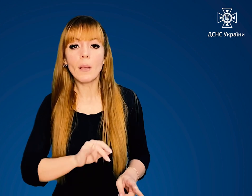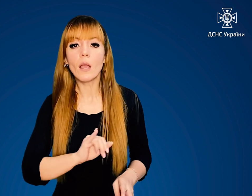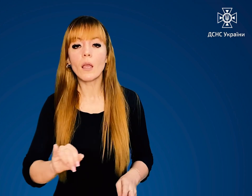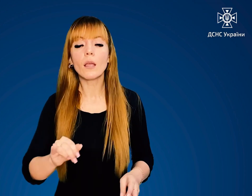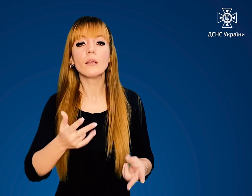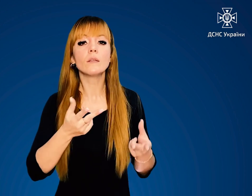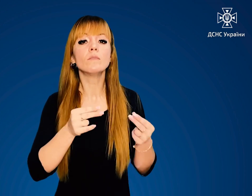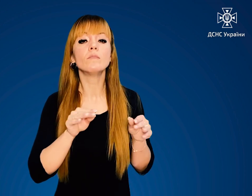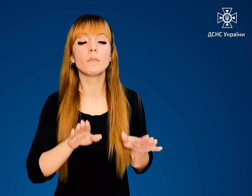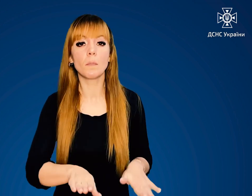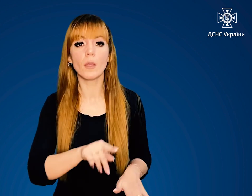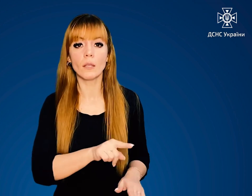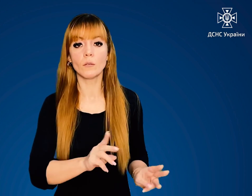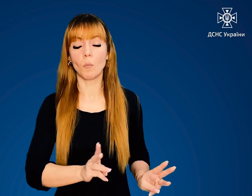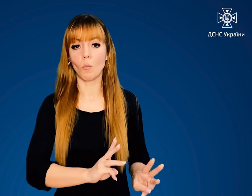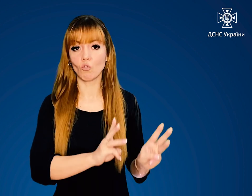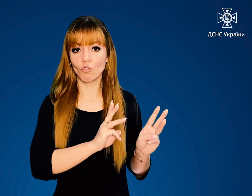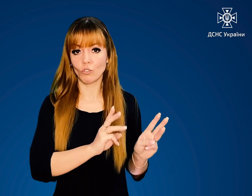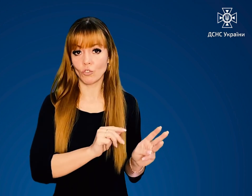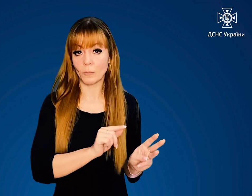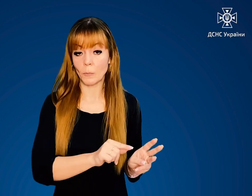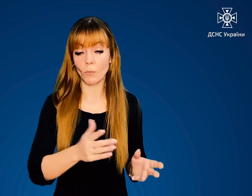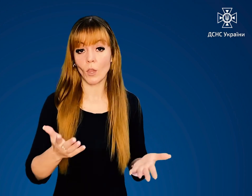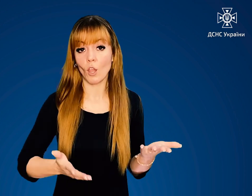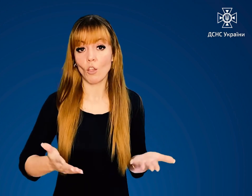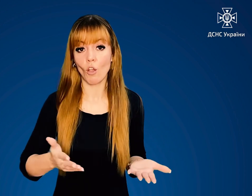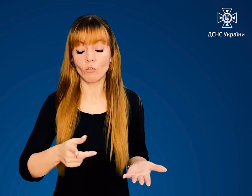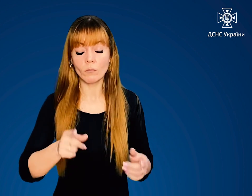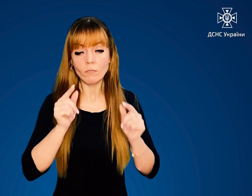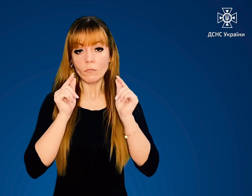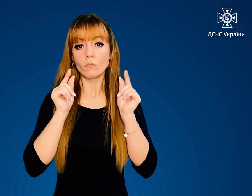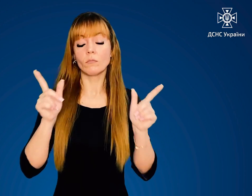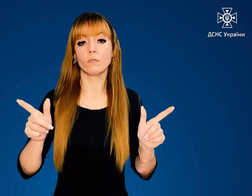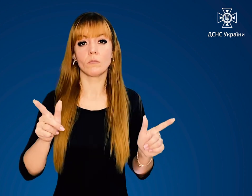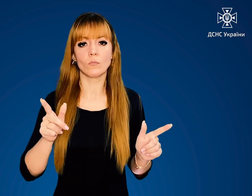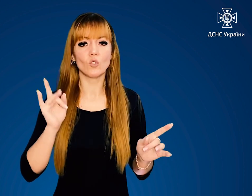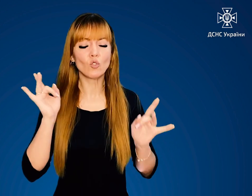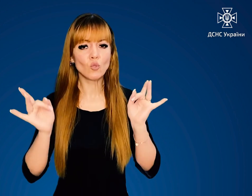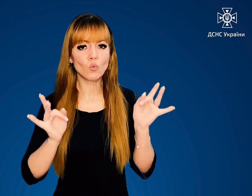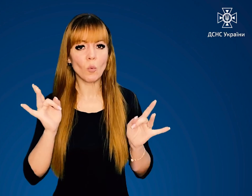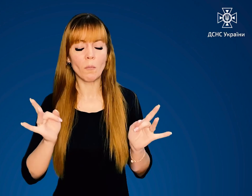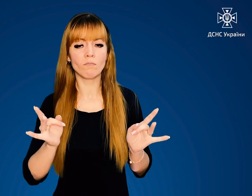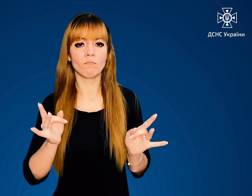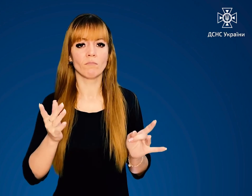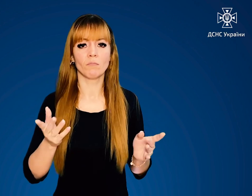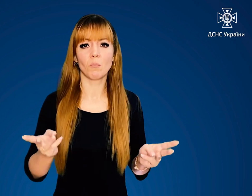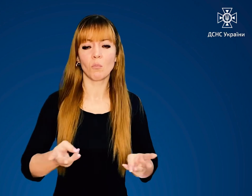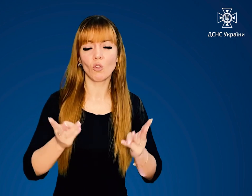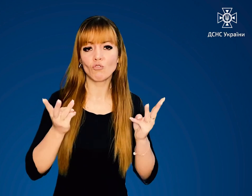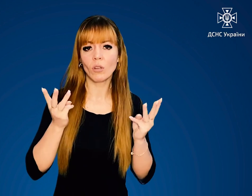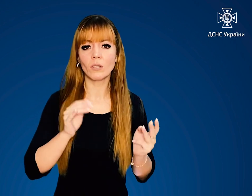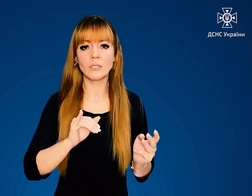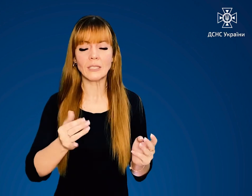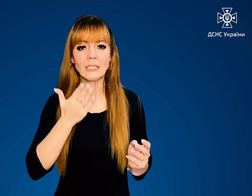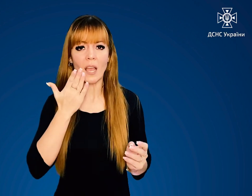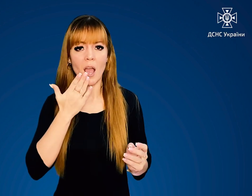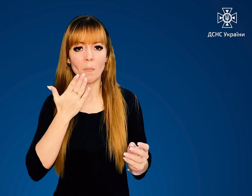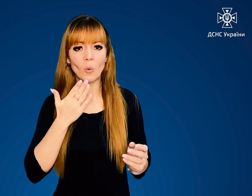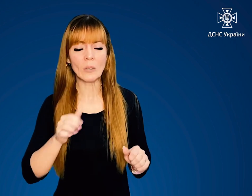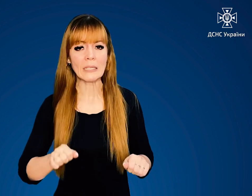напрямку її знаходження. Якщо ви прокинулися від шуму пожежі і запаху диму, не сідайте в